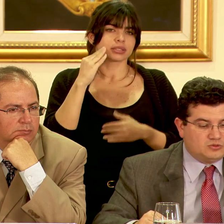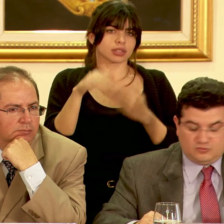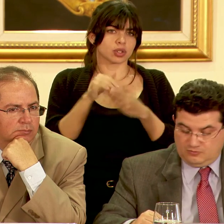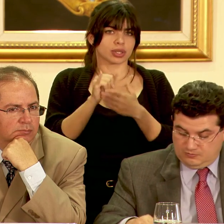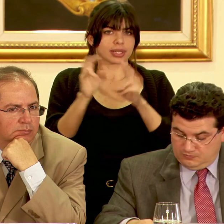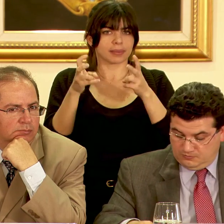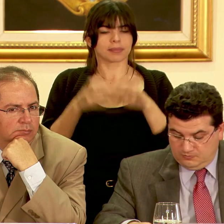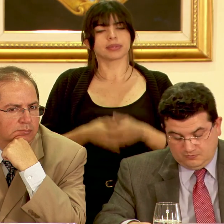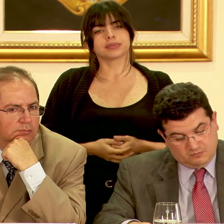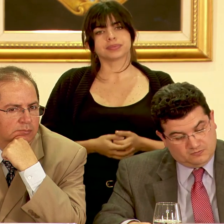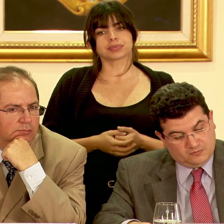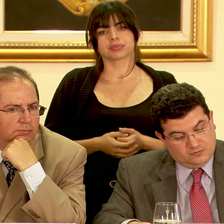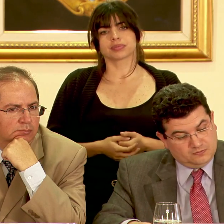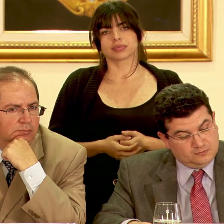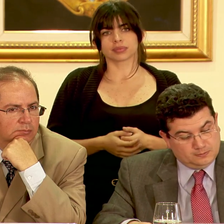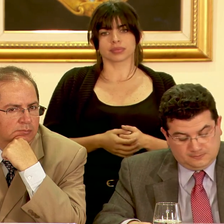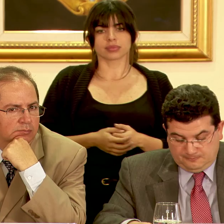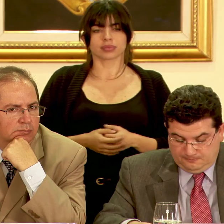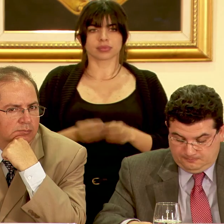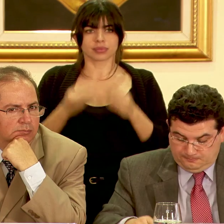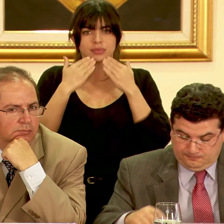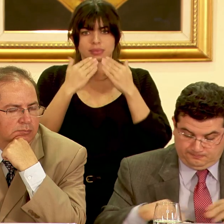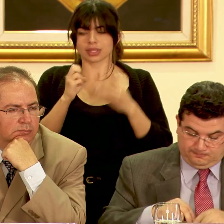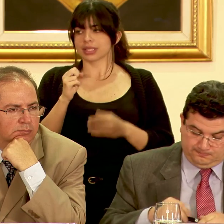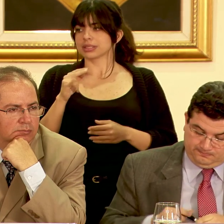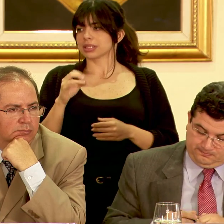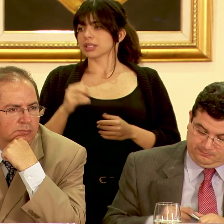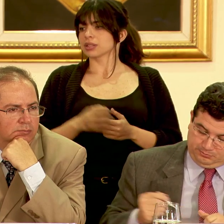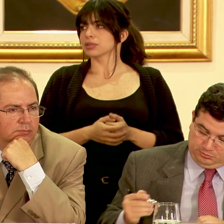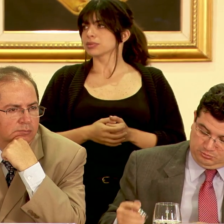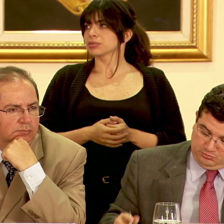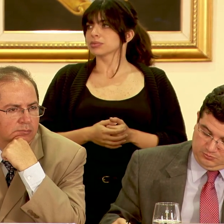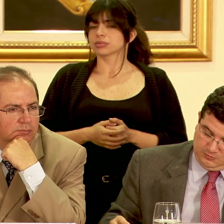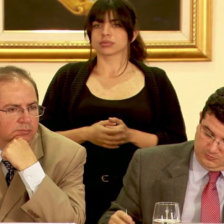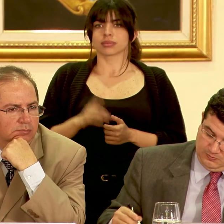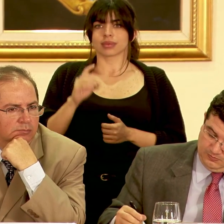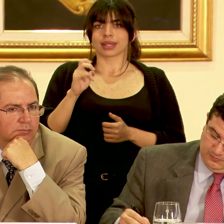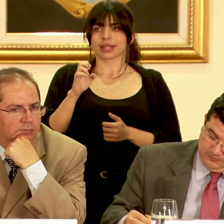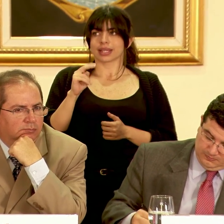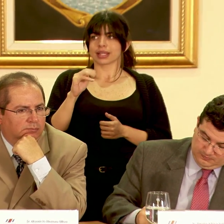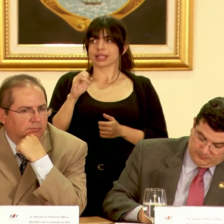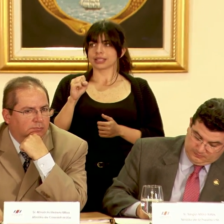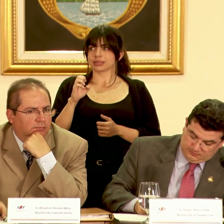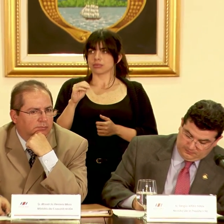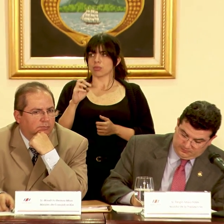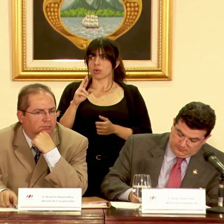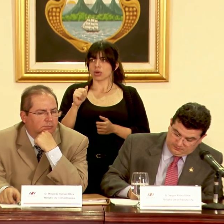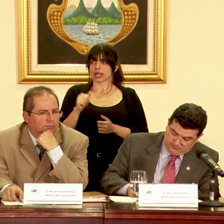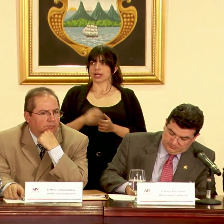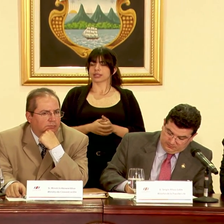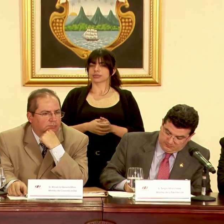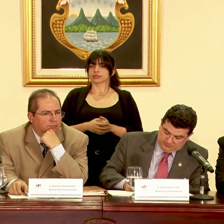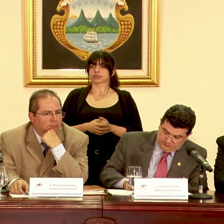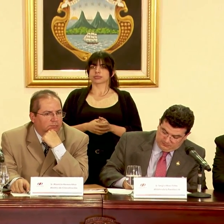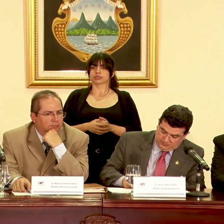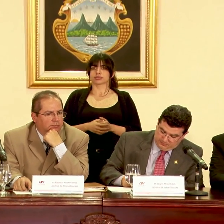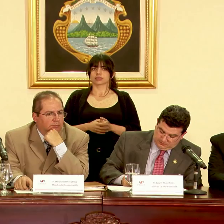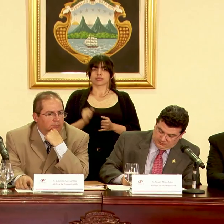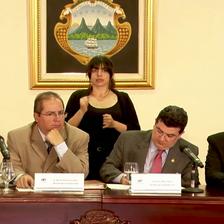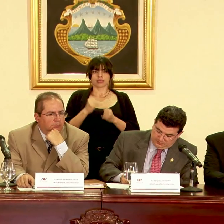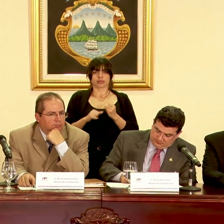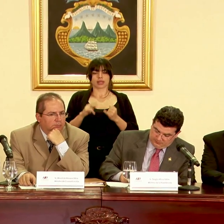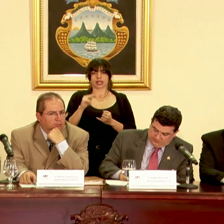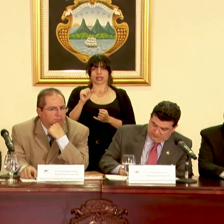campos muchas gracias don Sergio Denise Mora y nos finalizamos con